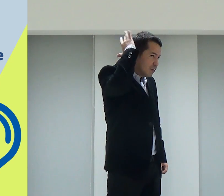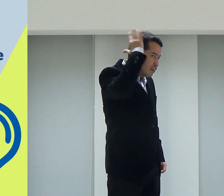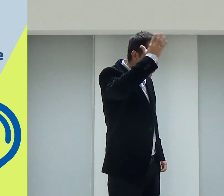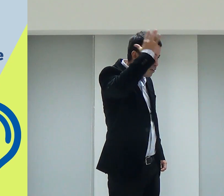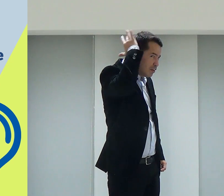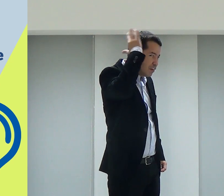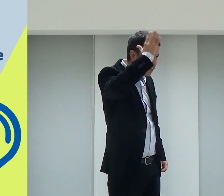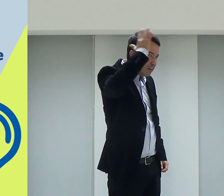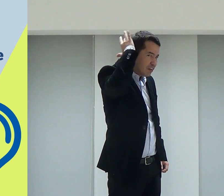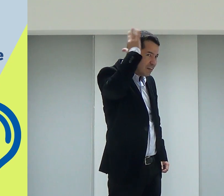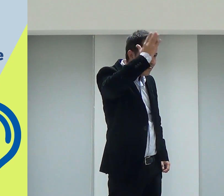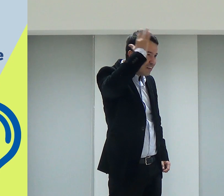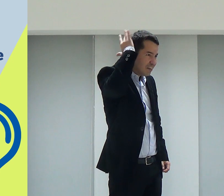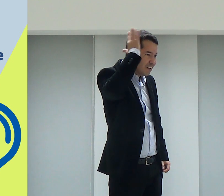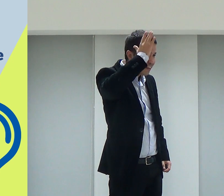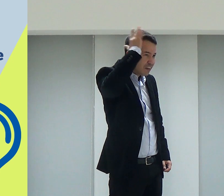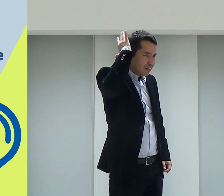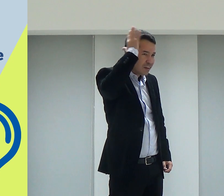Este é o sinal dele, o nome é Nelson.